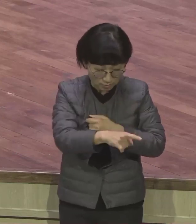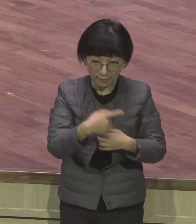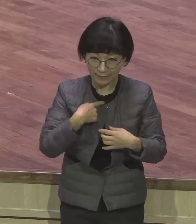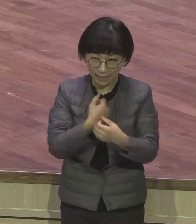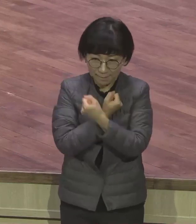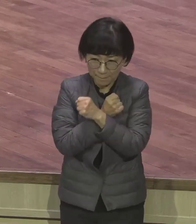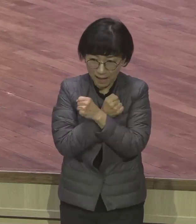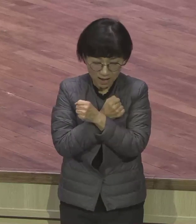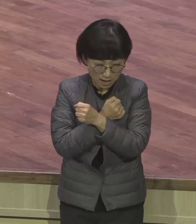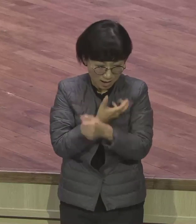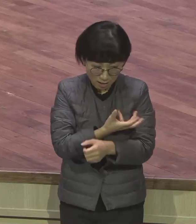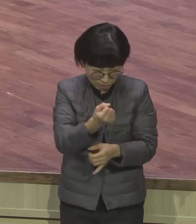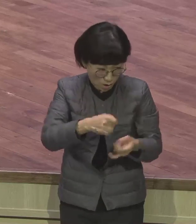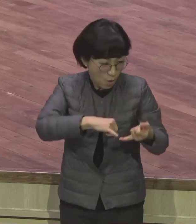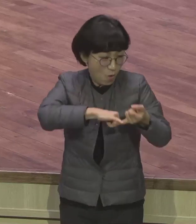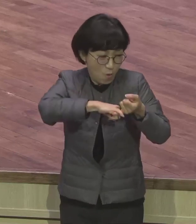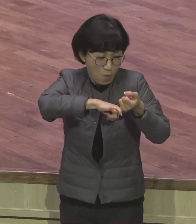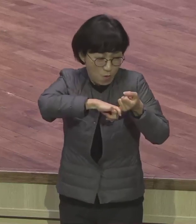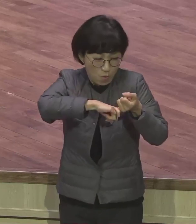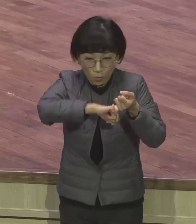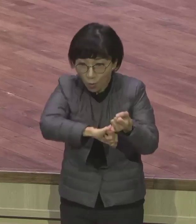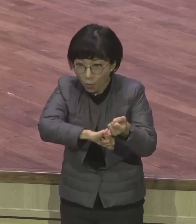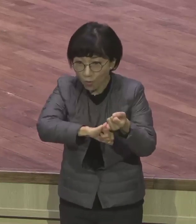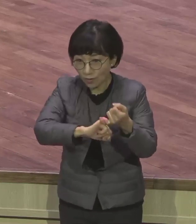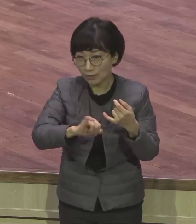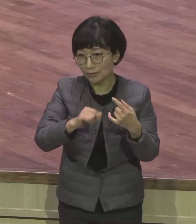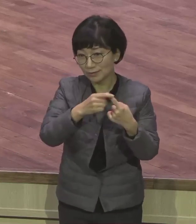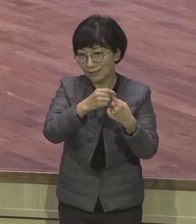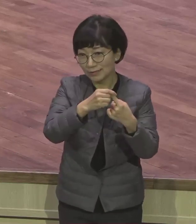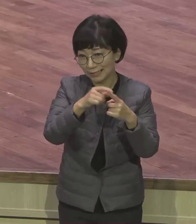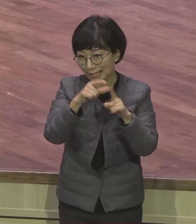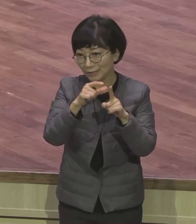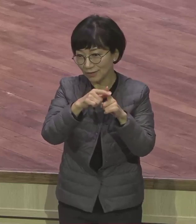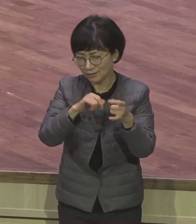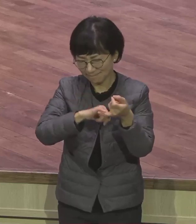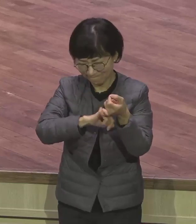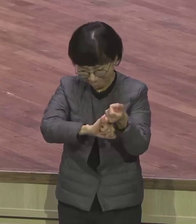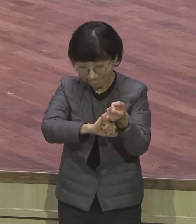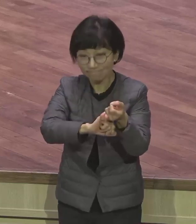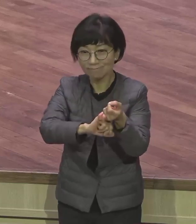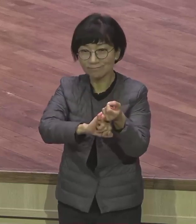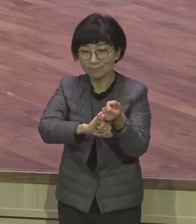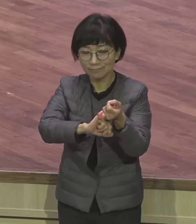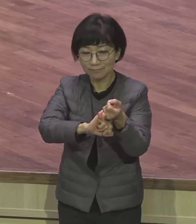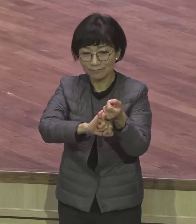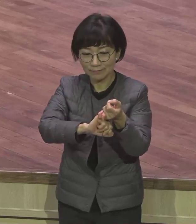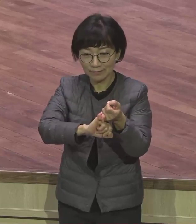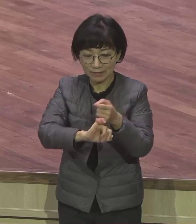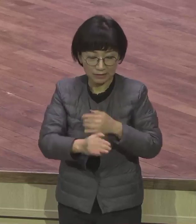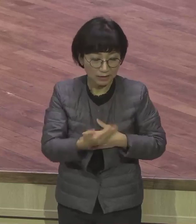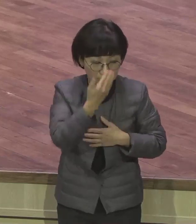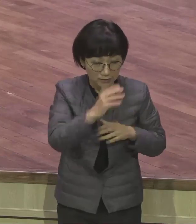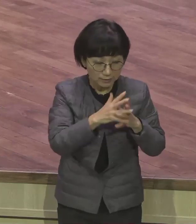표현입니다 얼마나 확신에 찼으면 요셉이 이스라엘 백성들에게 단단히